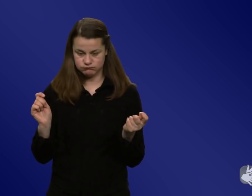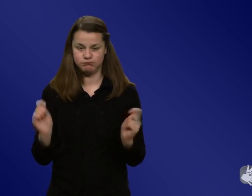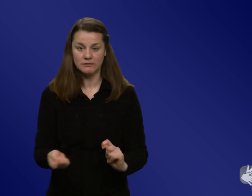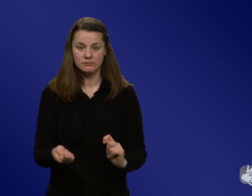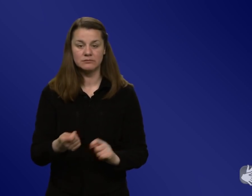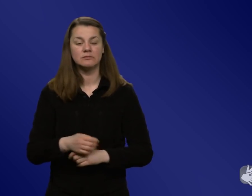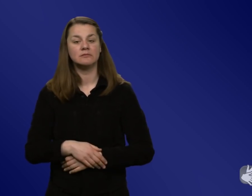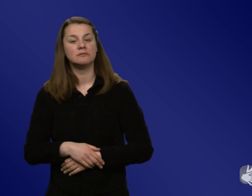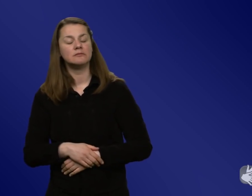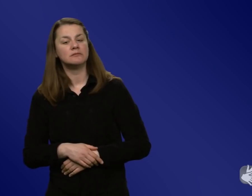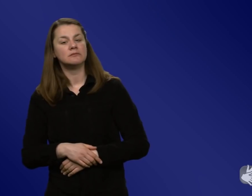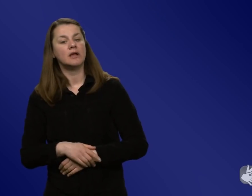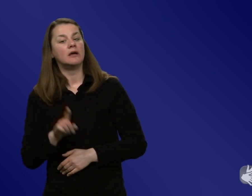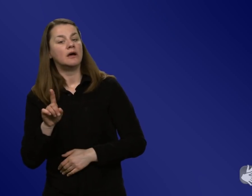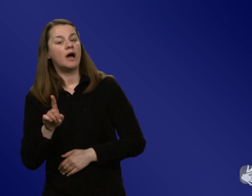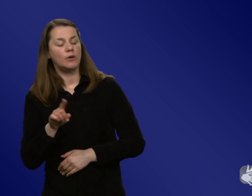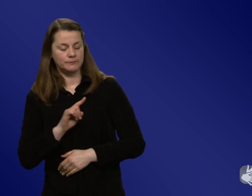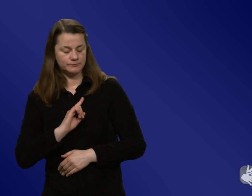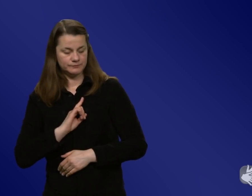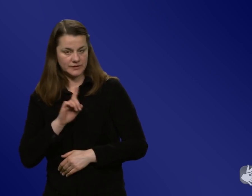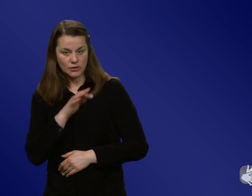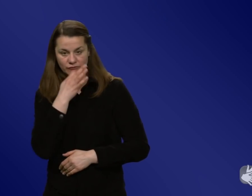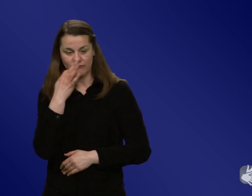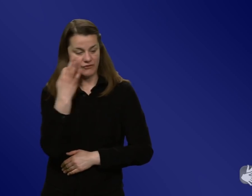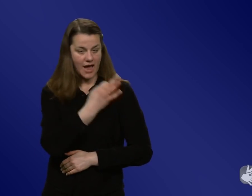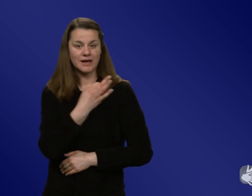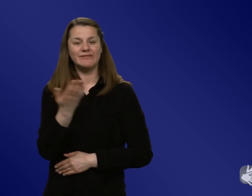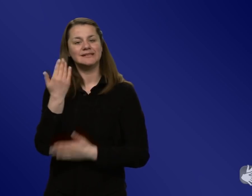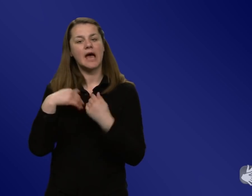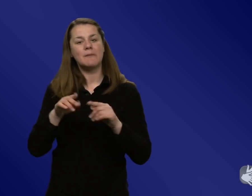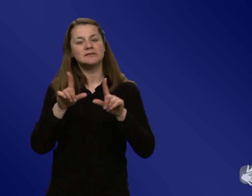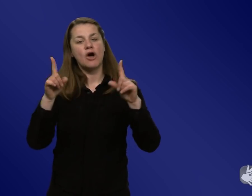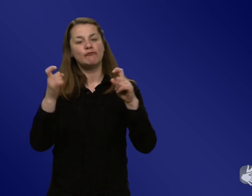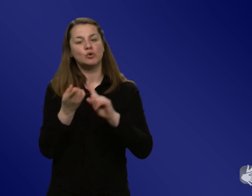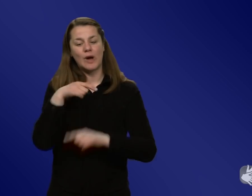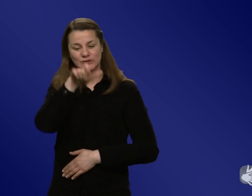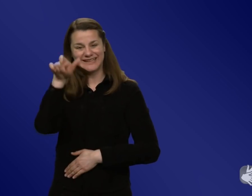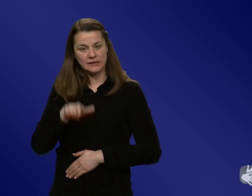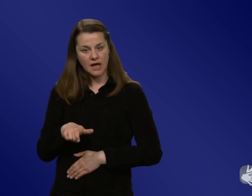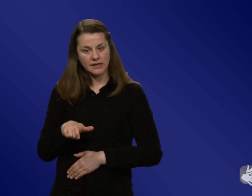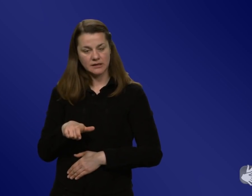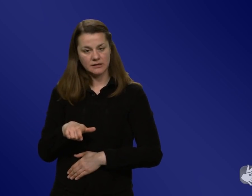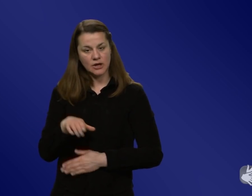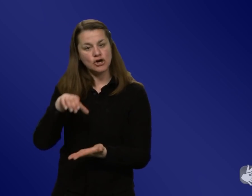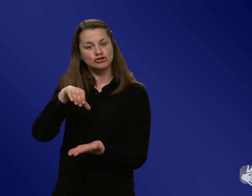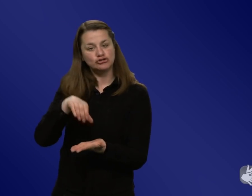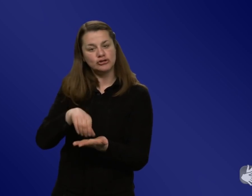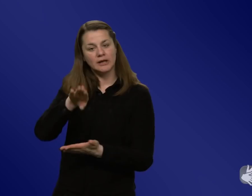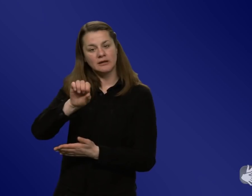Narrative? Frau Jani, wir haben ja am Anfang diese Bilder aus Bergamo gehabt, da war Angst noch so ein entscheidender Motor, auch persönliche Angst und